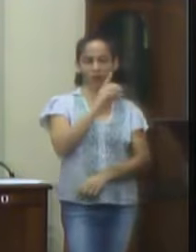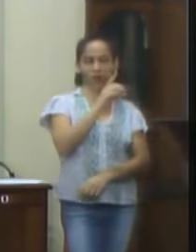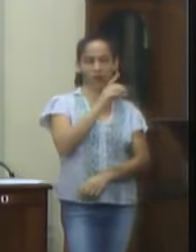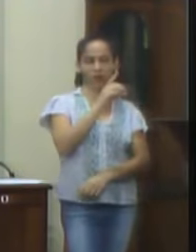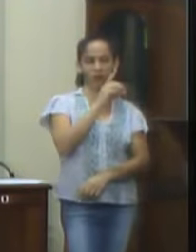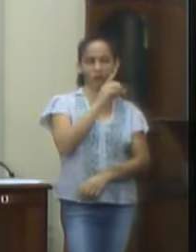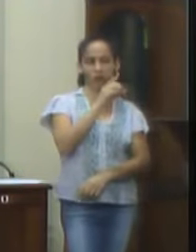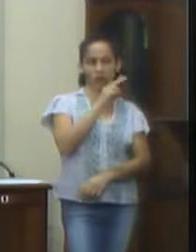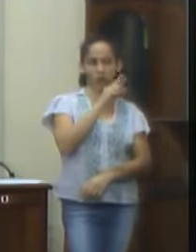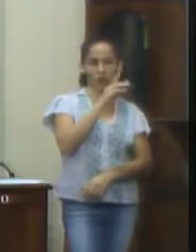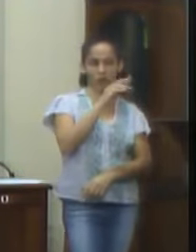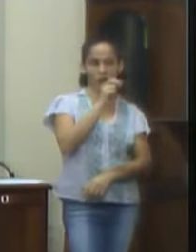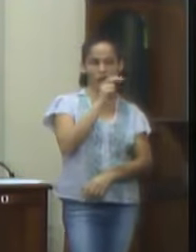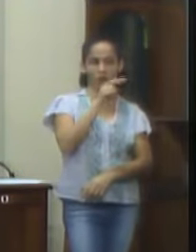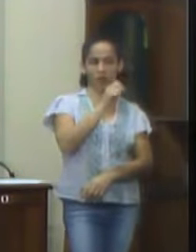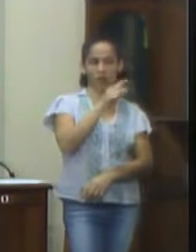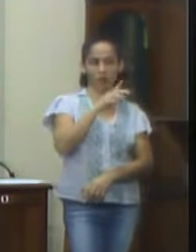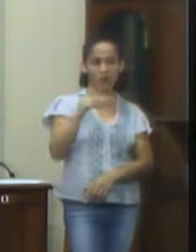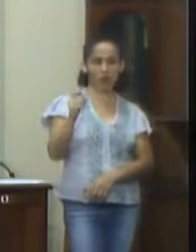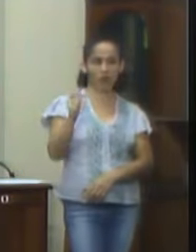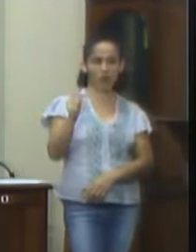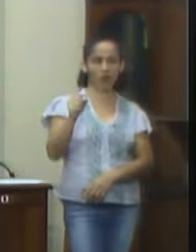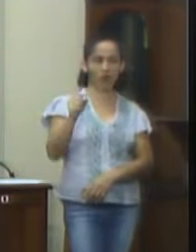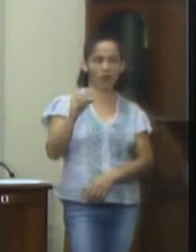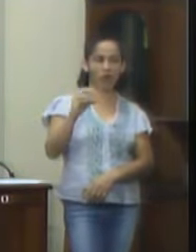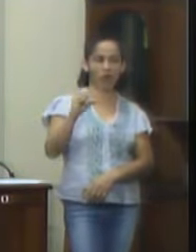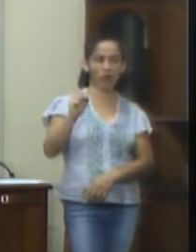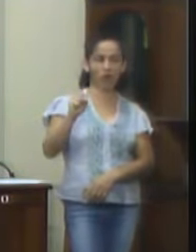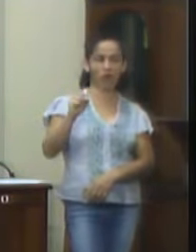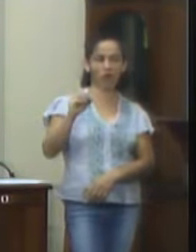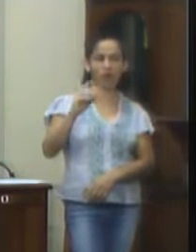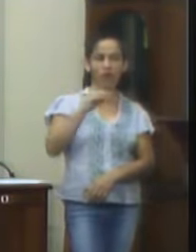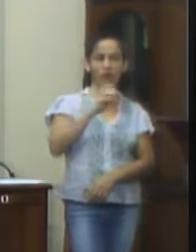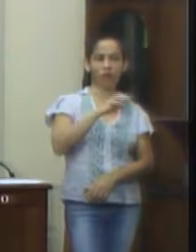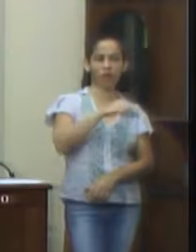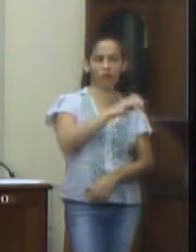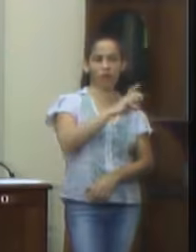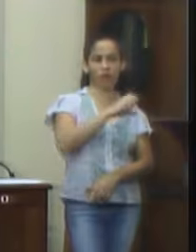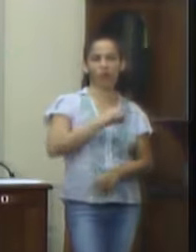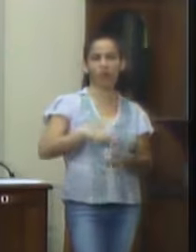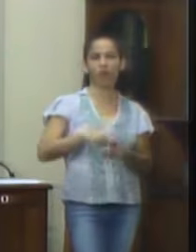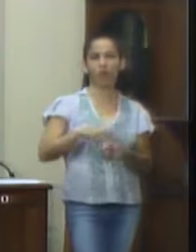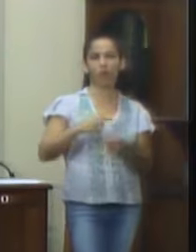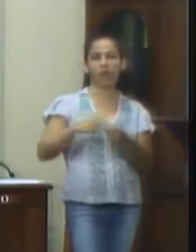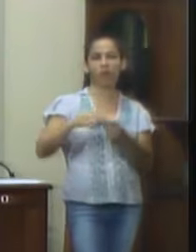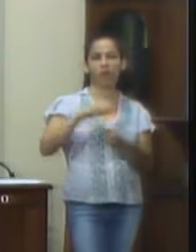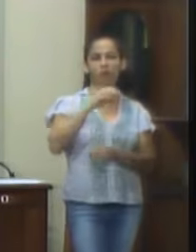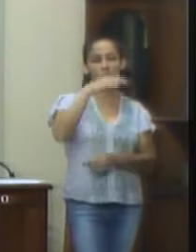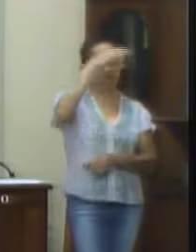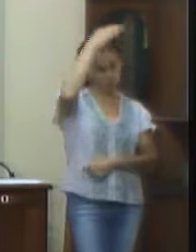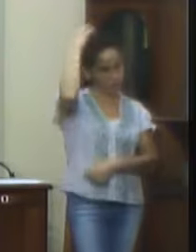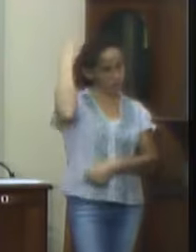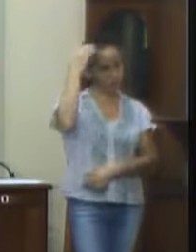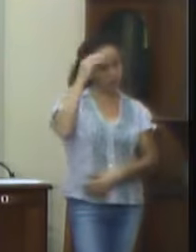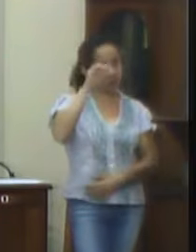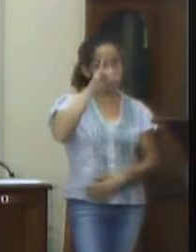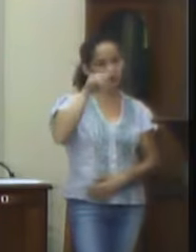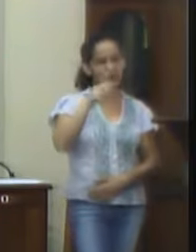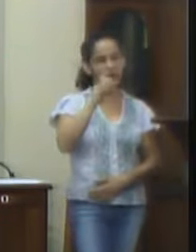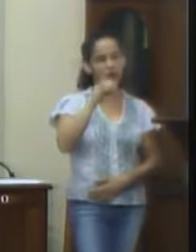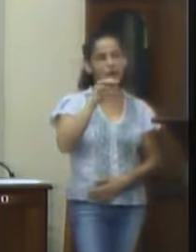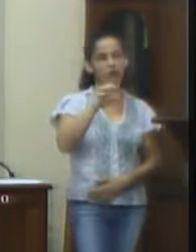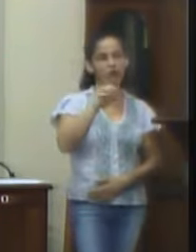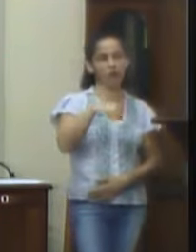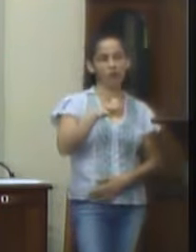Melo, na altura do número 379, no bairro São José das Palmeiras. Justificativa. Somos sabedores